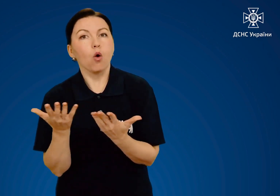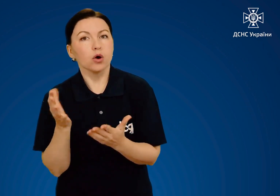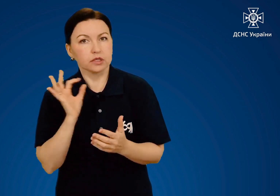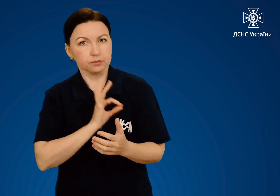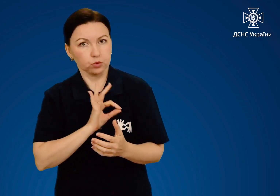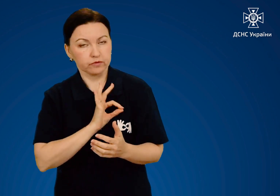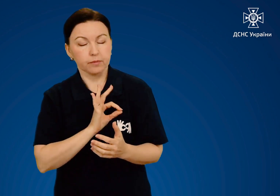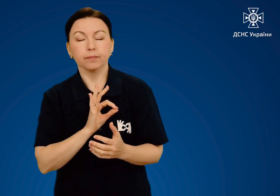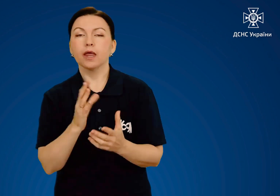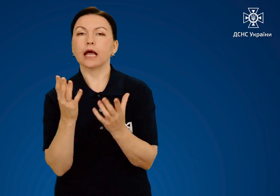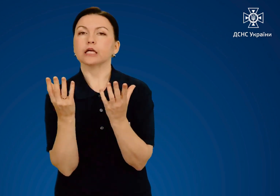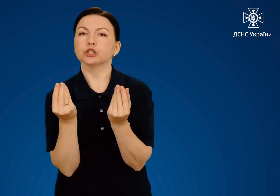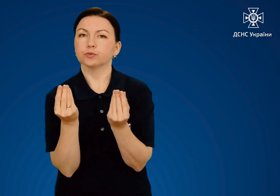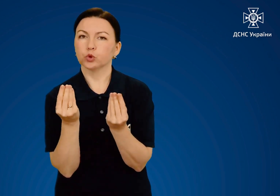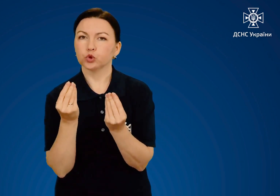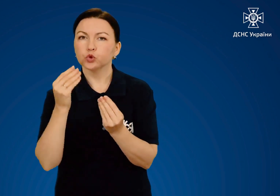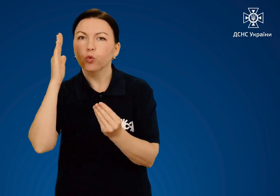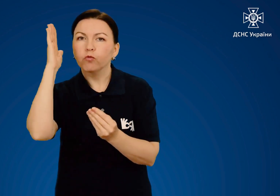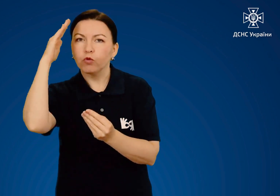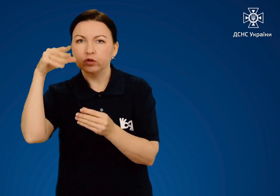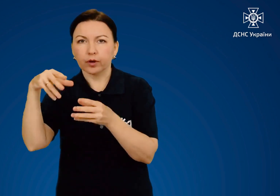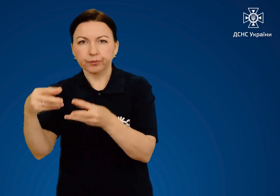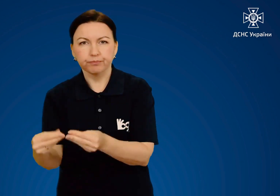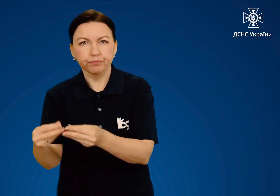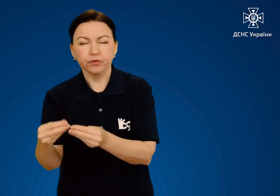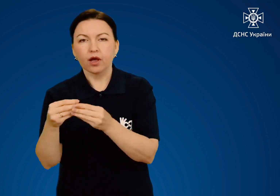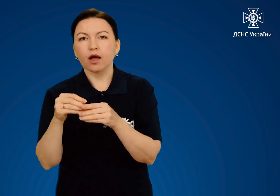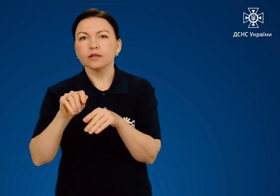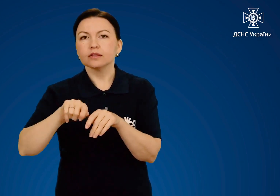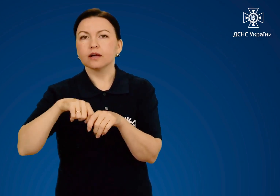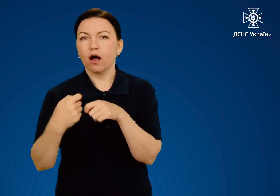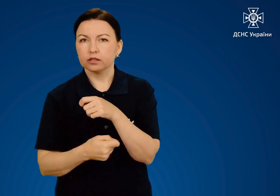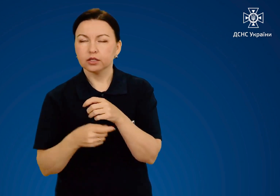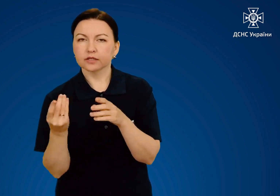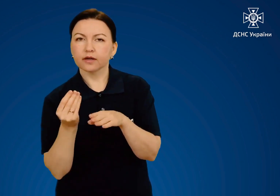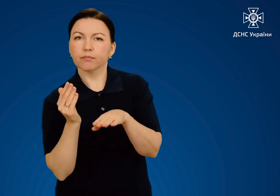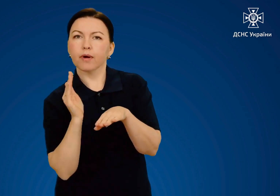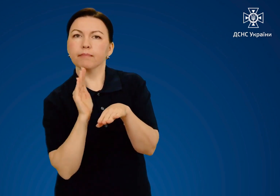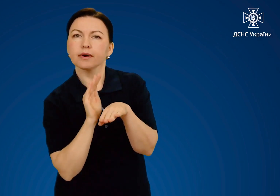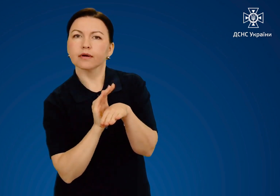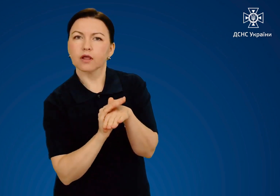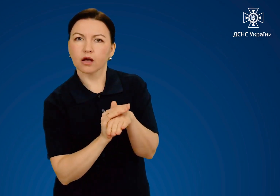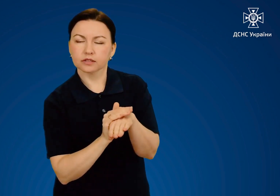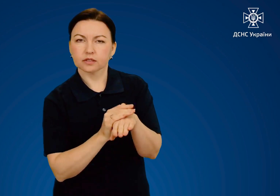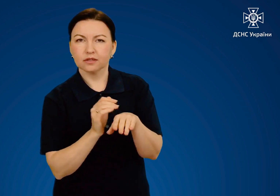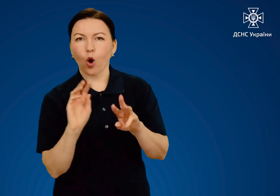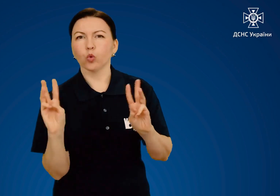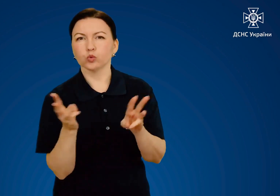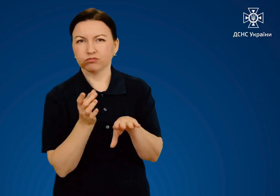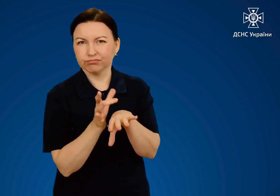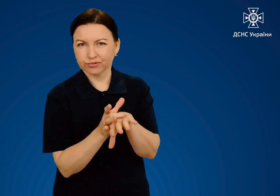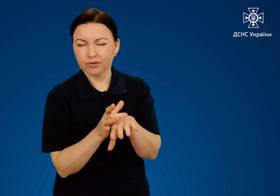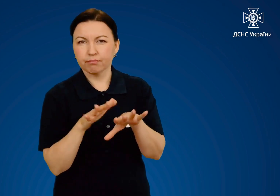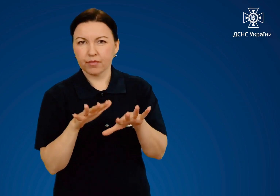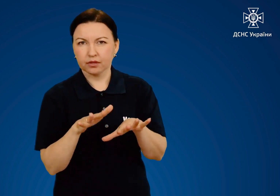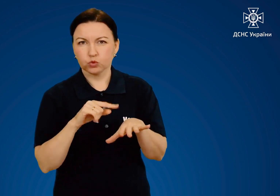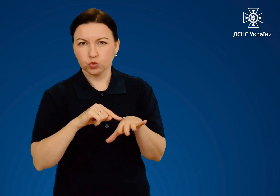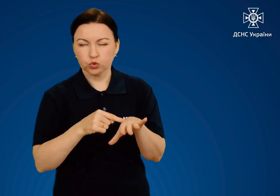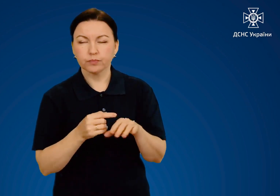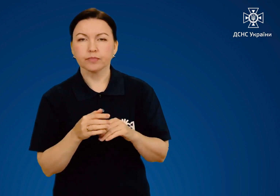потрібно використовувати змочену у воді тканину, яку потрібно прикласти на ушкоджену ділянку.